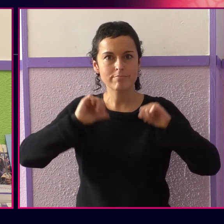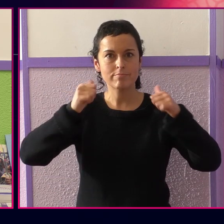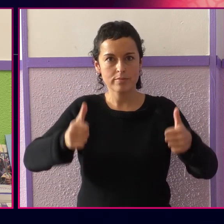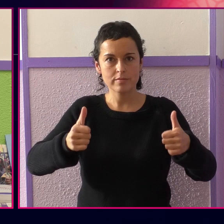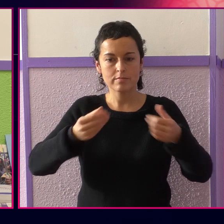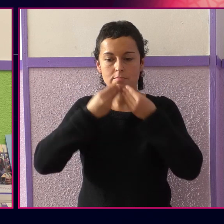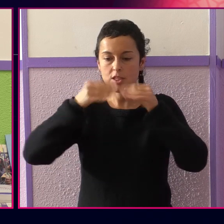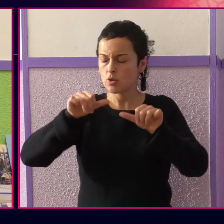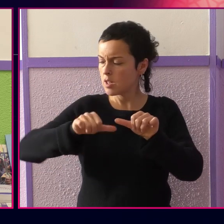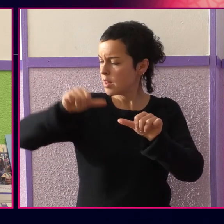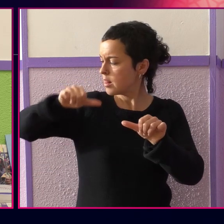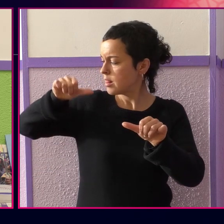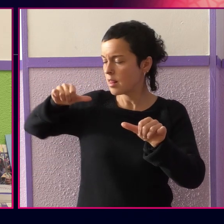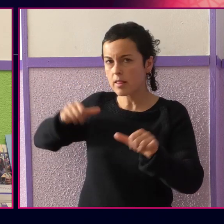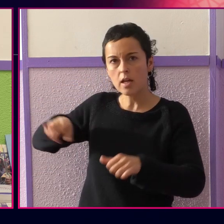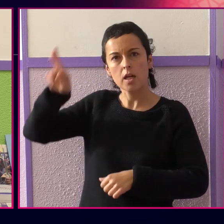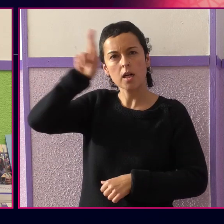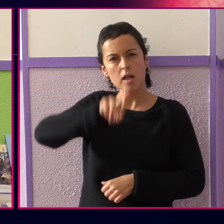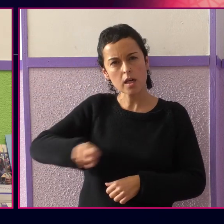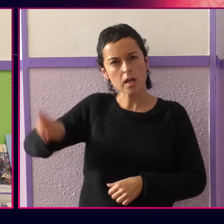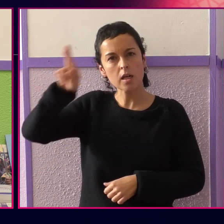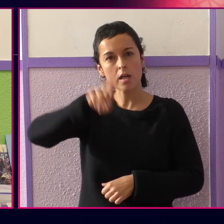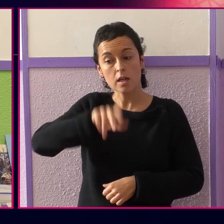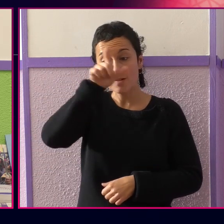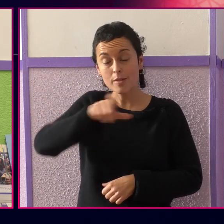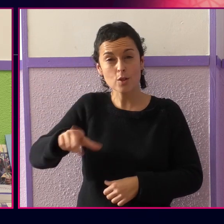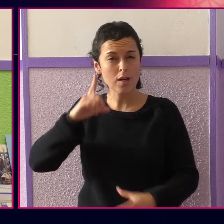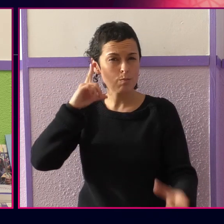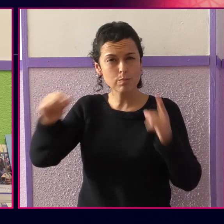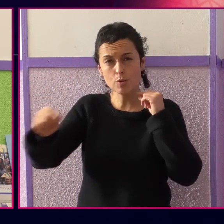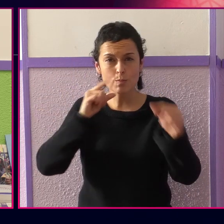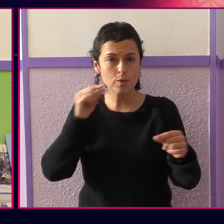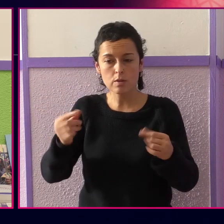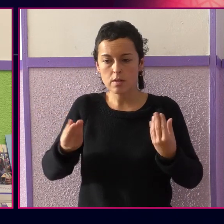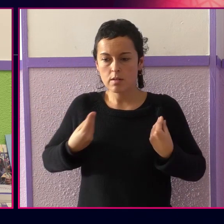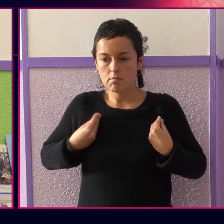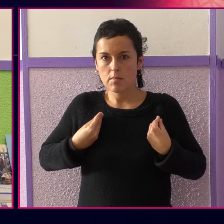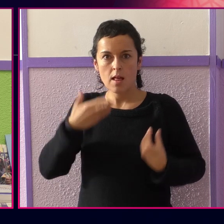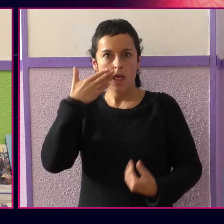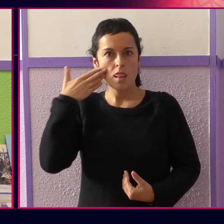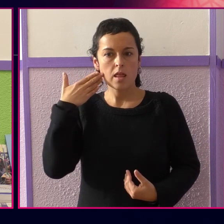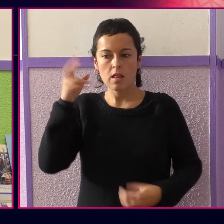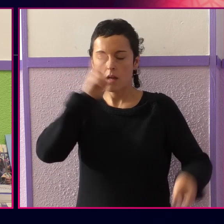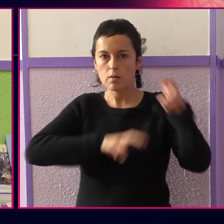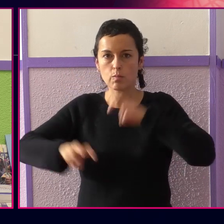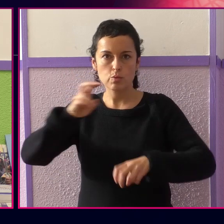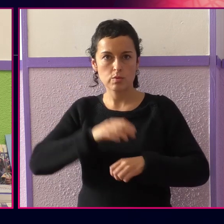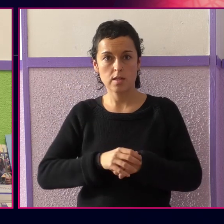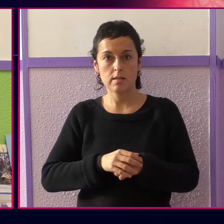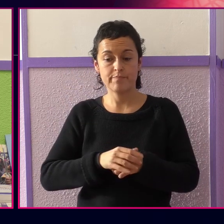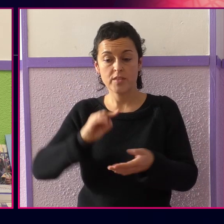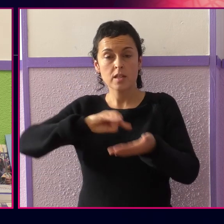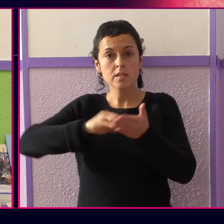Sistema politiko eta sozial horok bere lehen aldarri diskurtxi bo bezala ez ezik, eguneroko